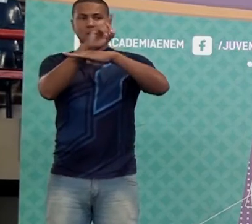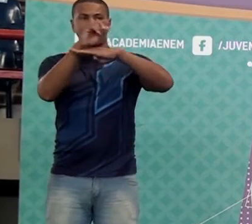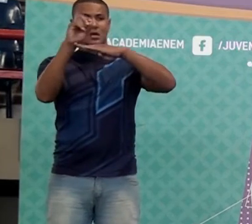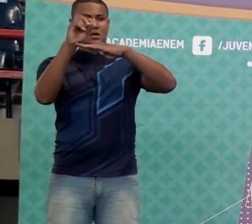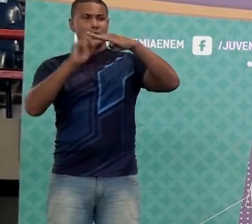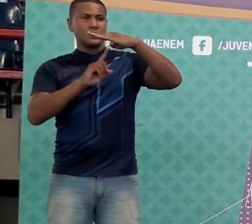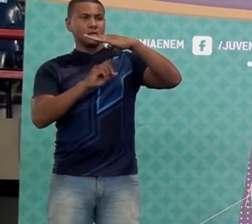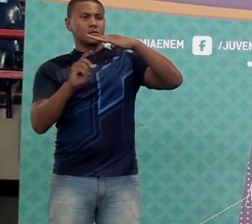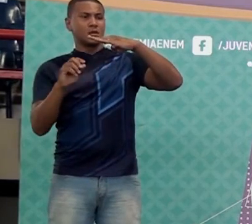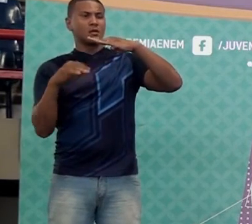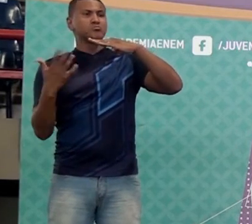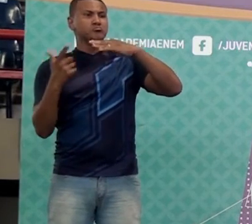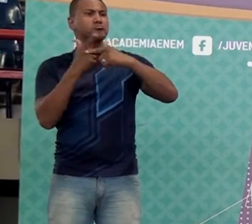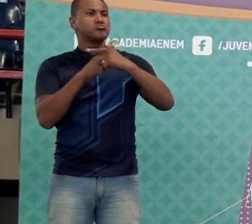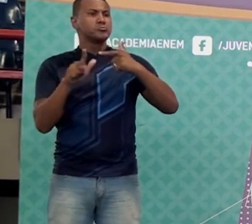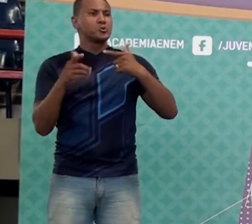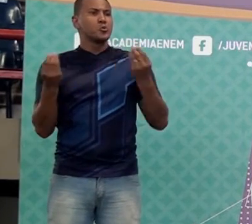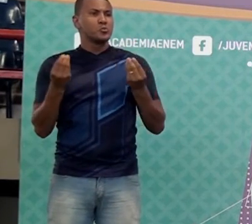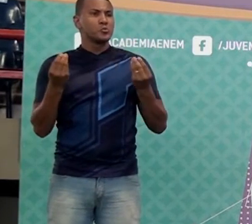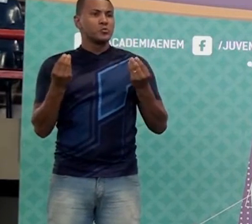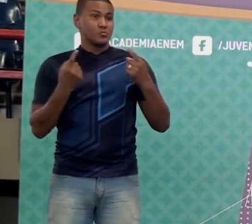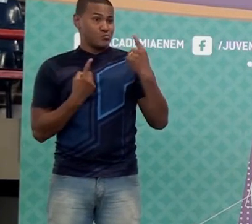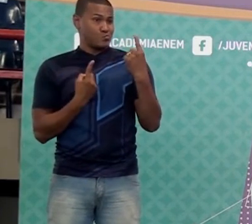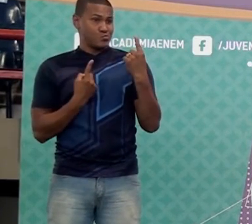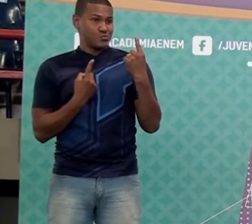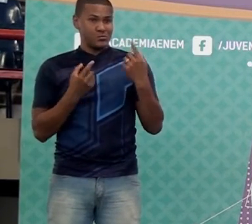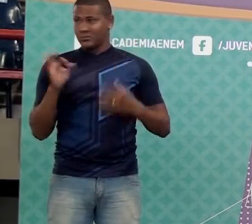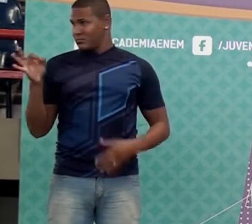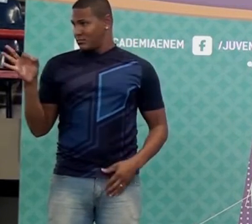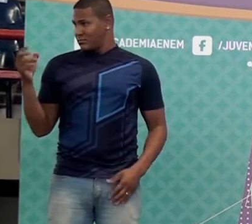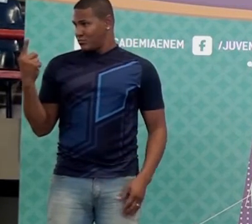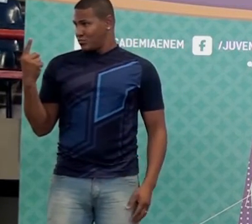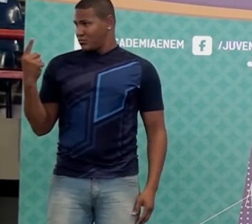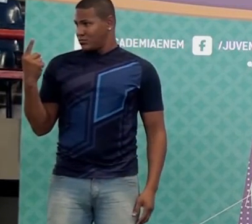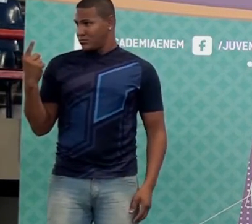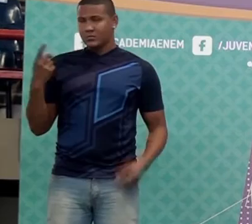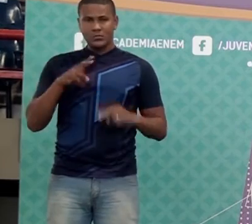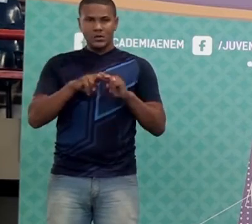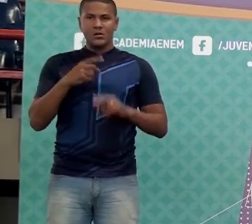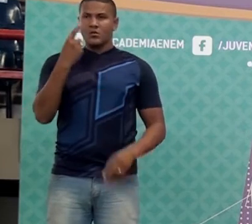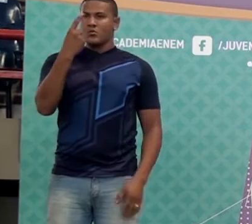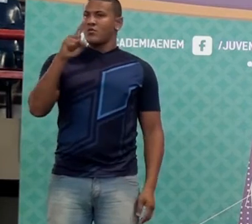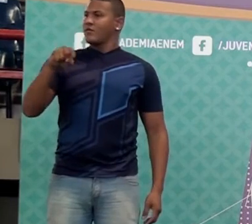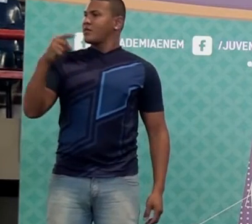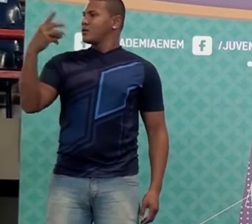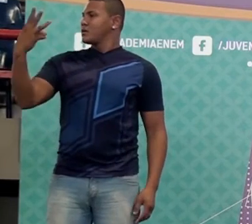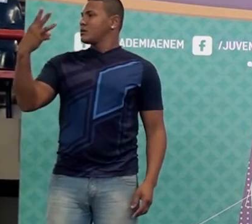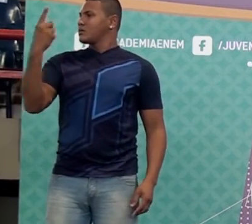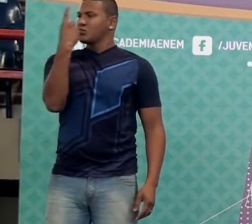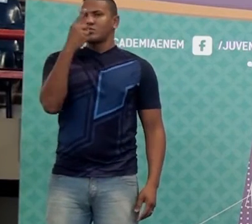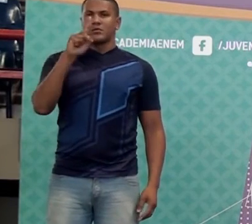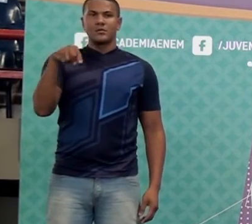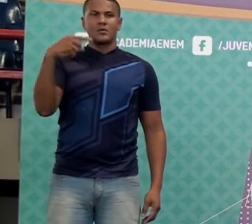Então, um significa o quê? Cem por cento. E um vírgula três? Um vírgula três é quanto?